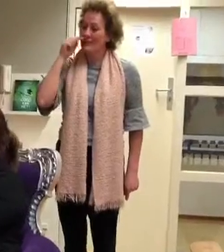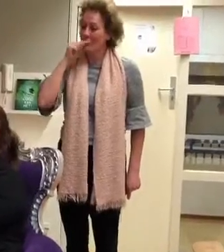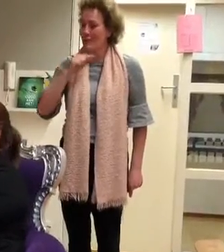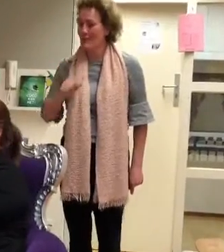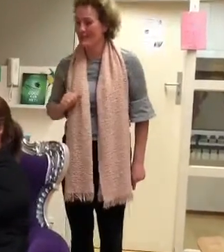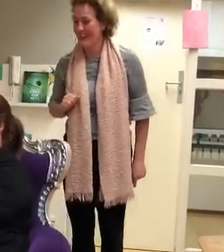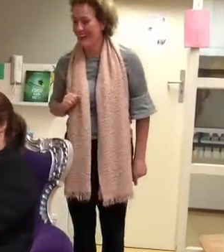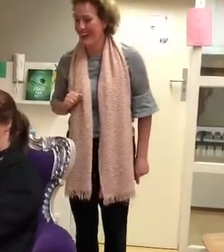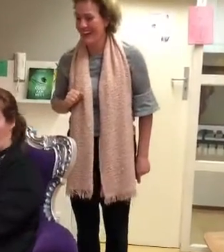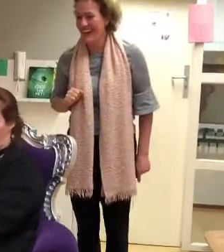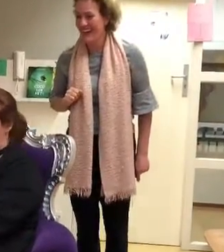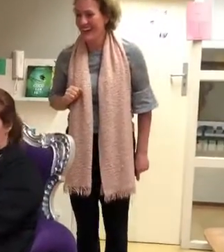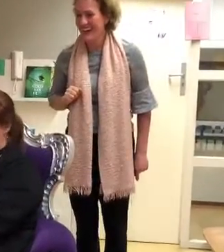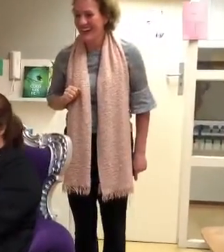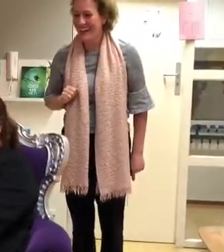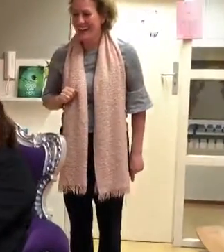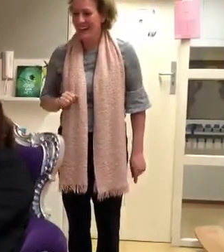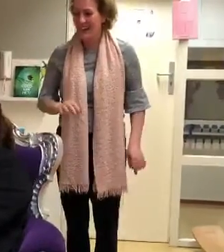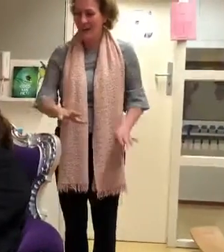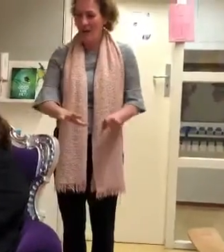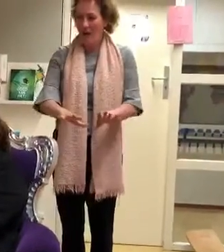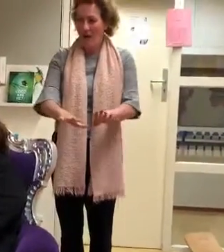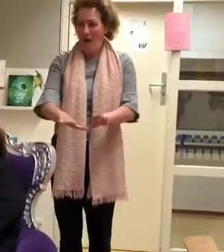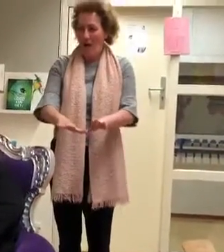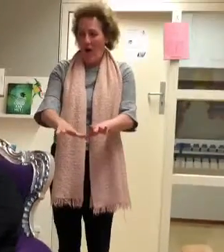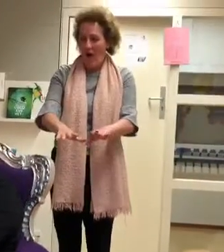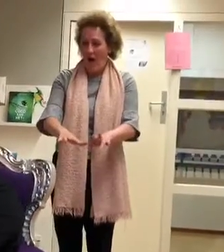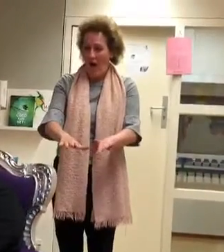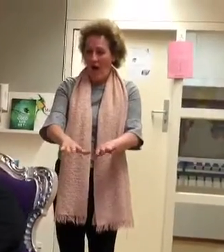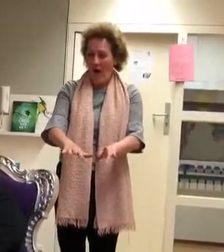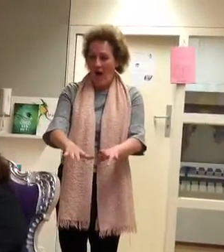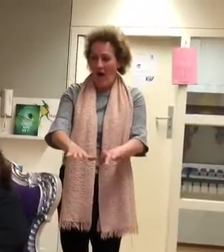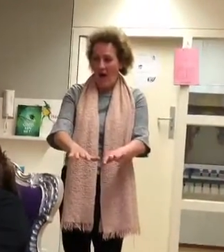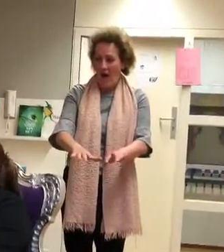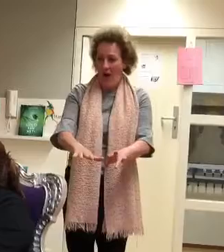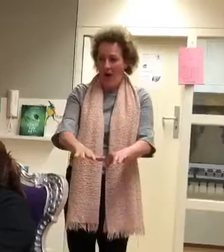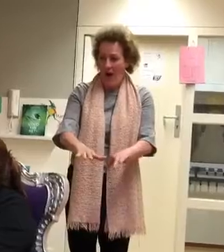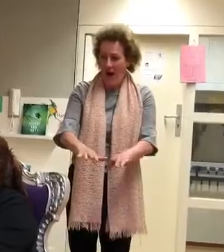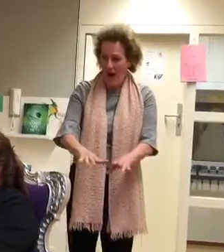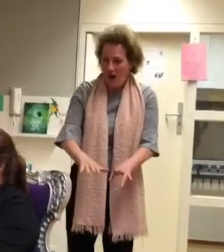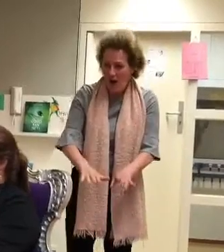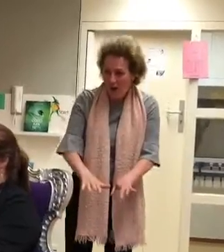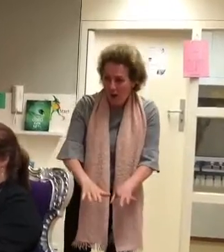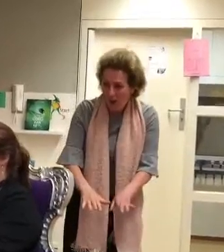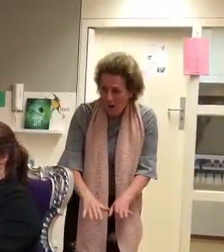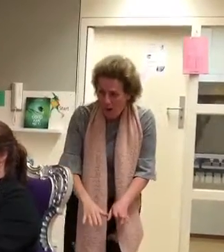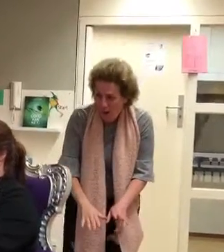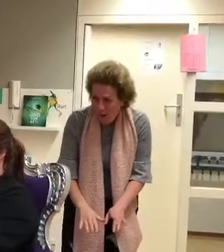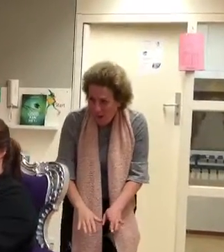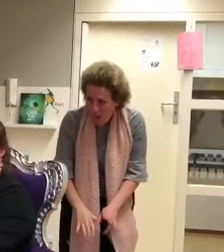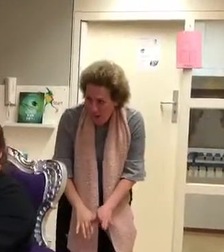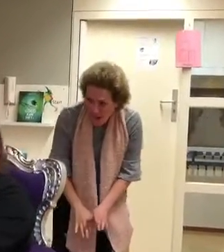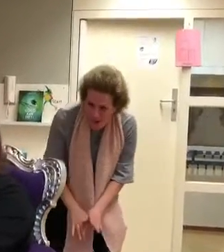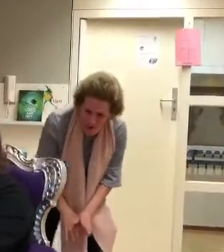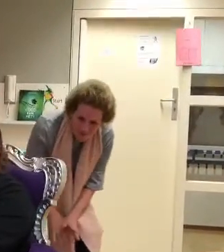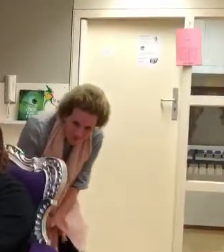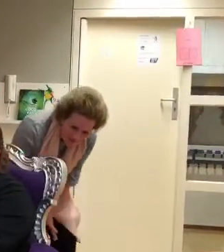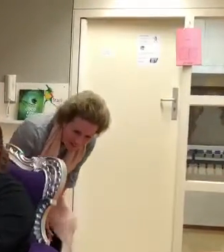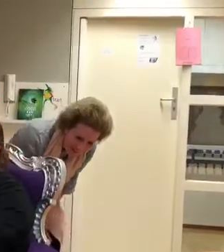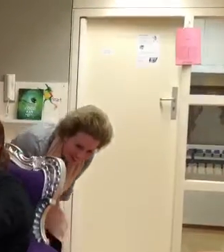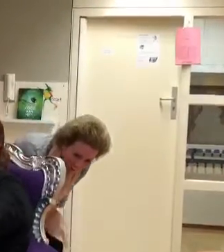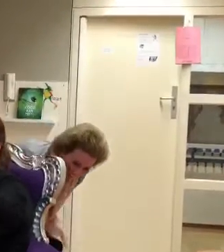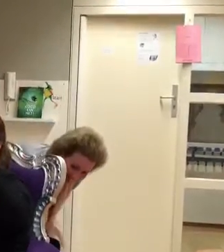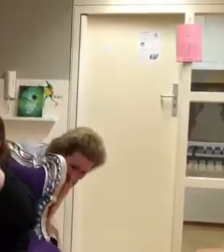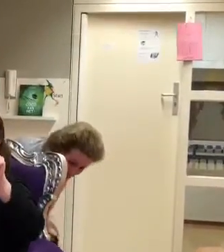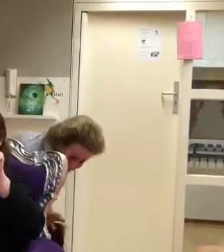Poetsen, poetsen. Het mag helemaal niet. Dus kijk ik eerst eens even rond. En als niemand het